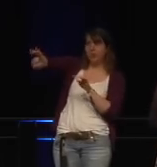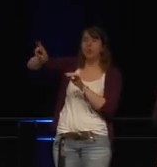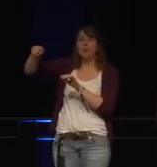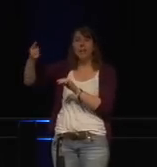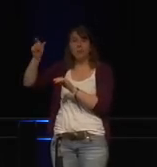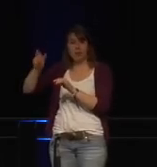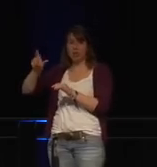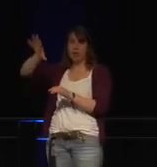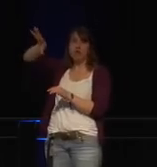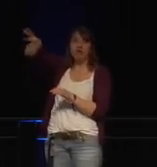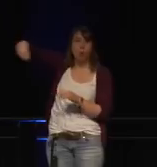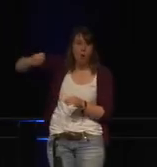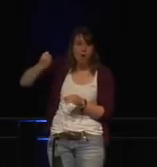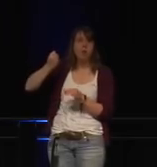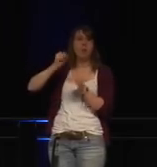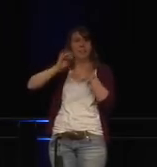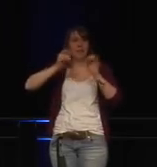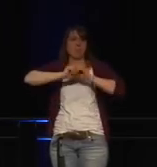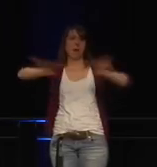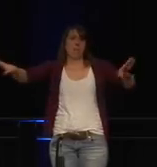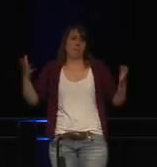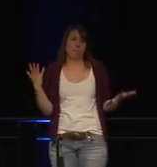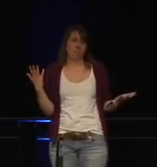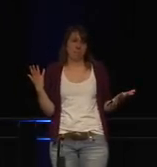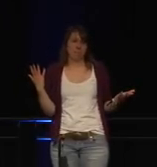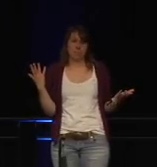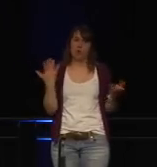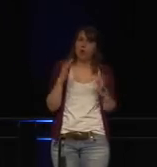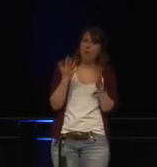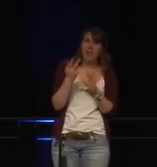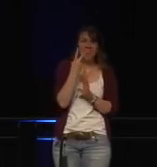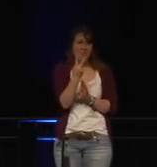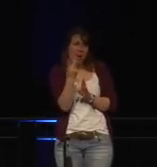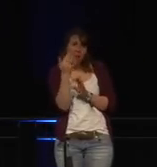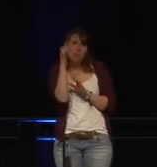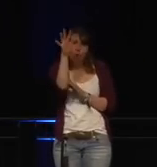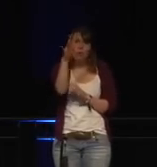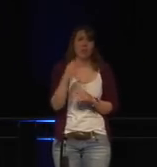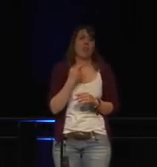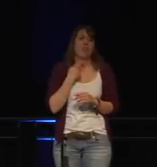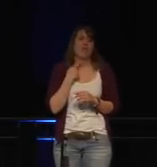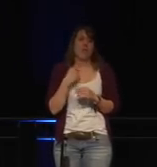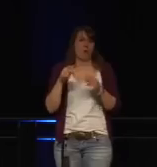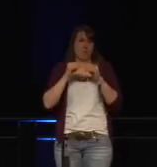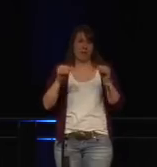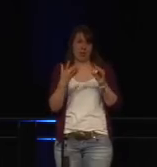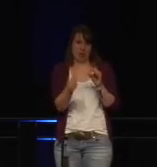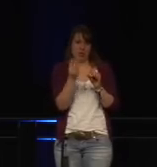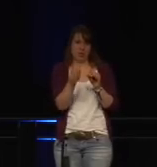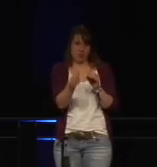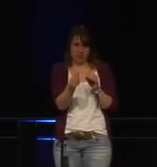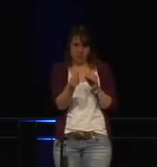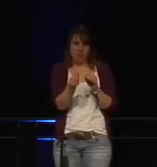Wurde schon gestohlen und wurden Daten, zwei Millionen Voice-Messages wurden